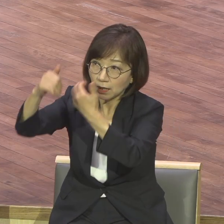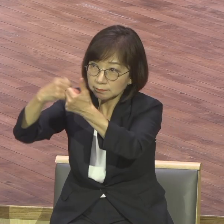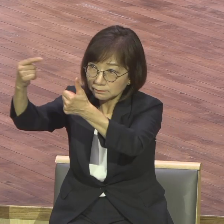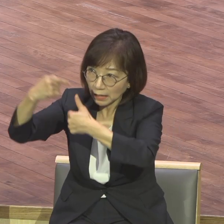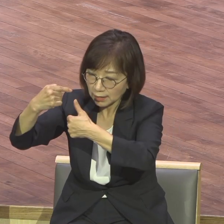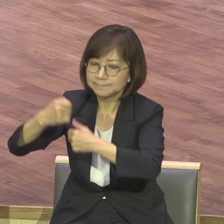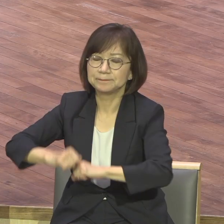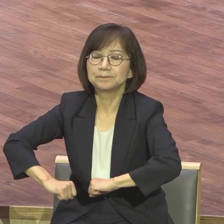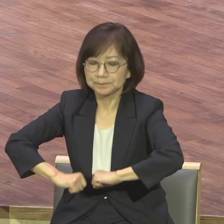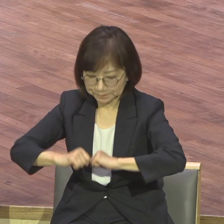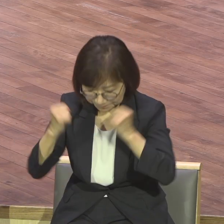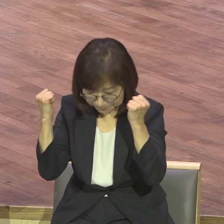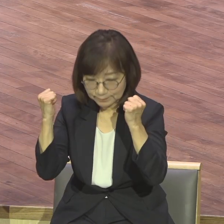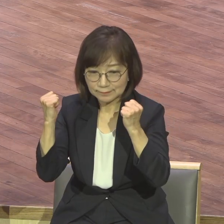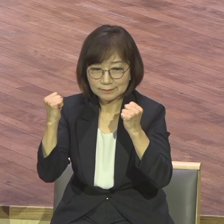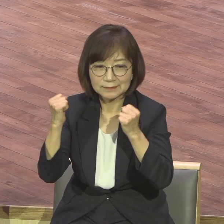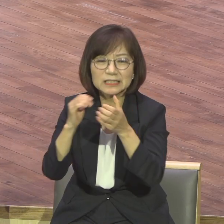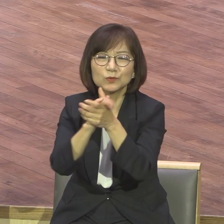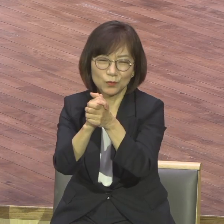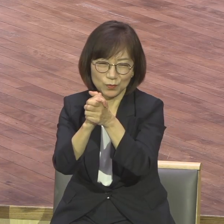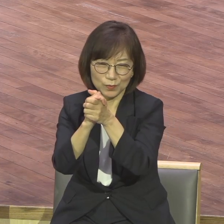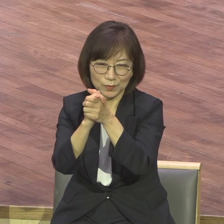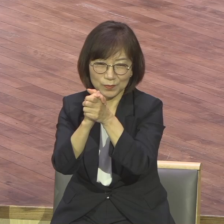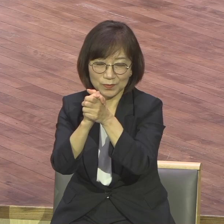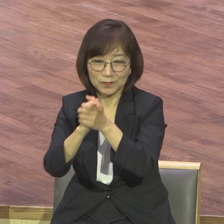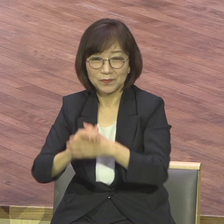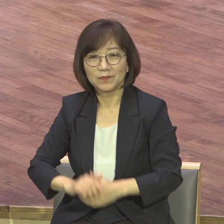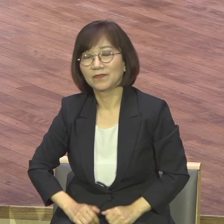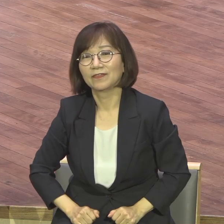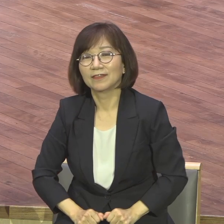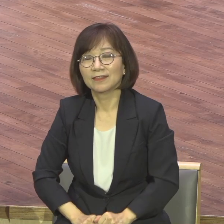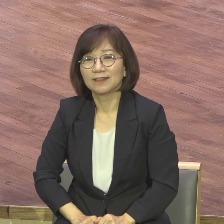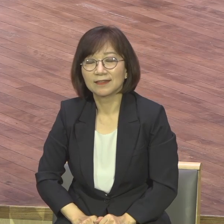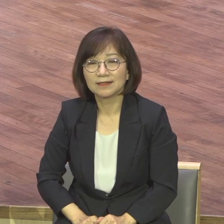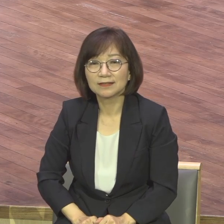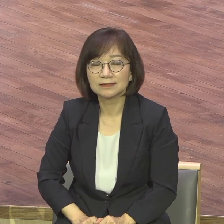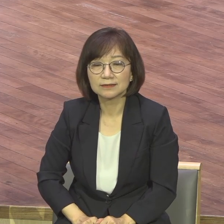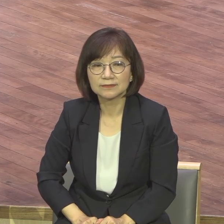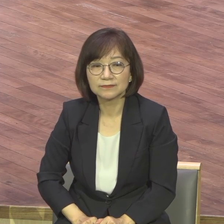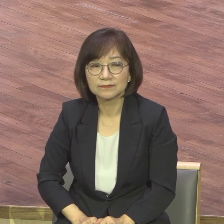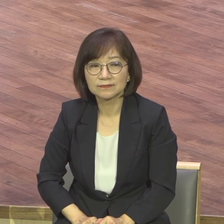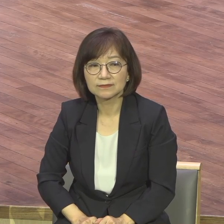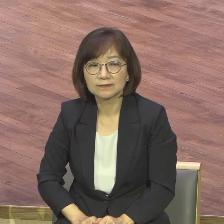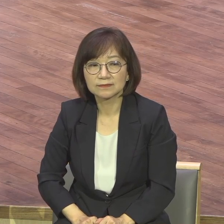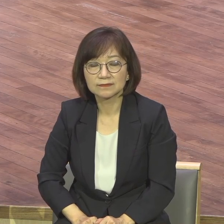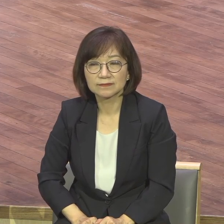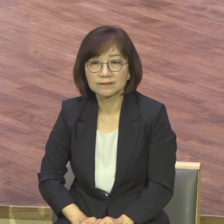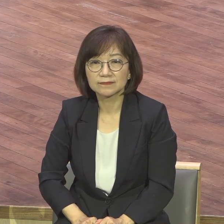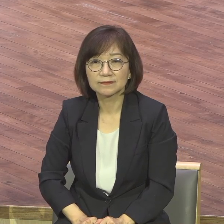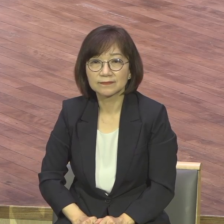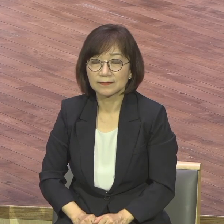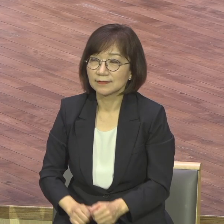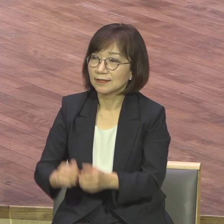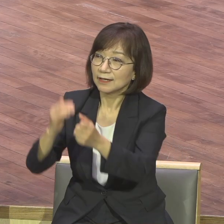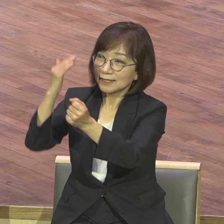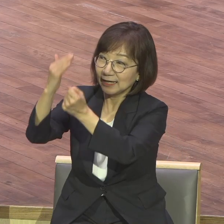형들 여러분 하나님의 이 놀라운 은혜를 받은 사람은요